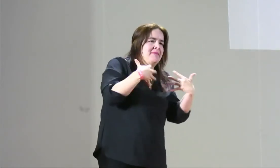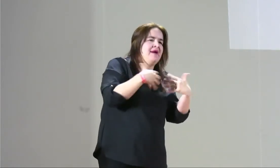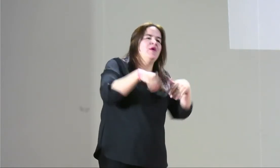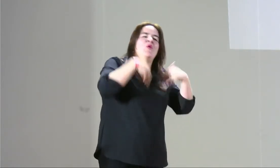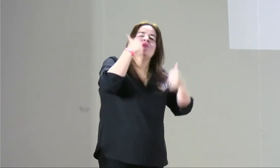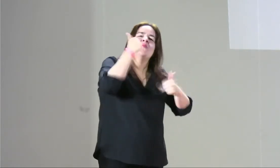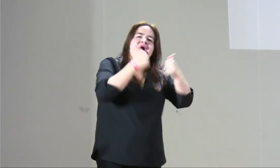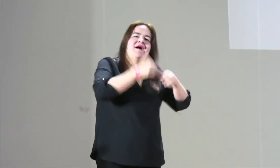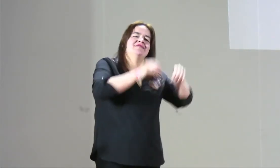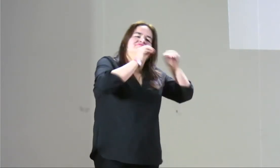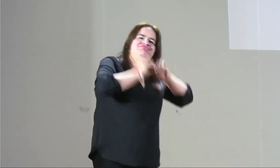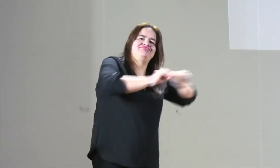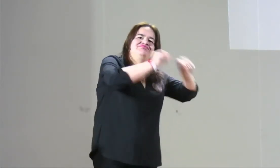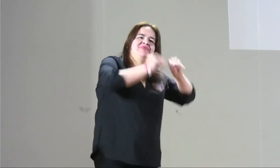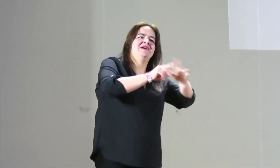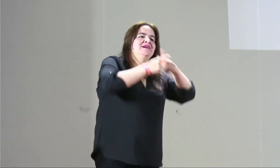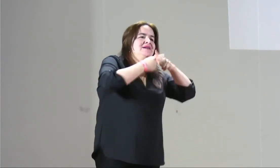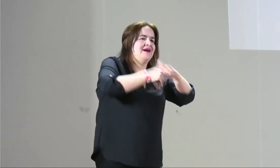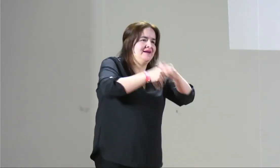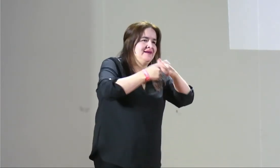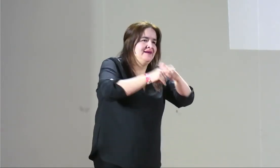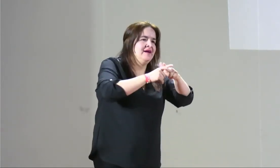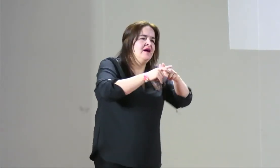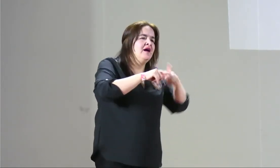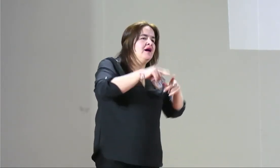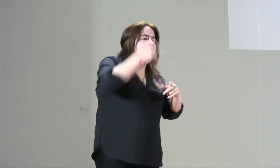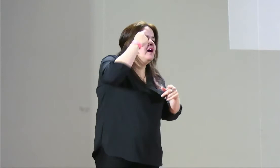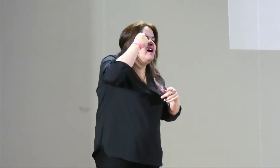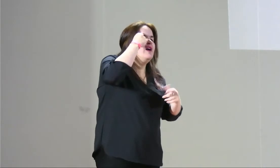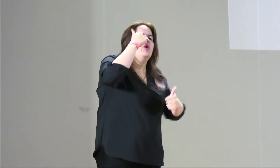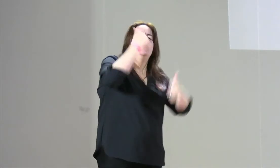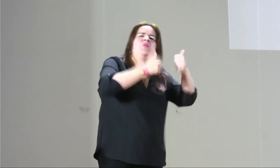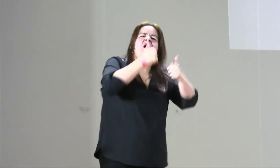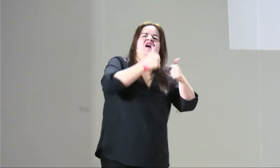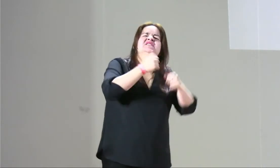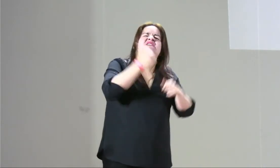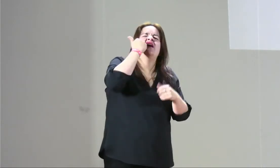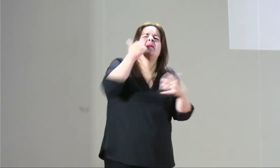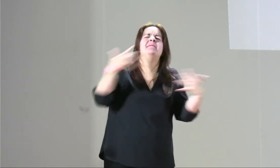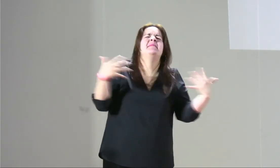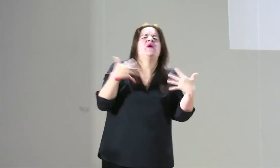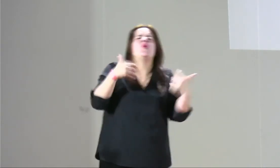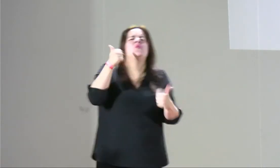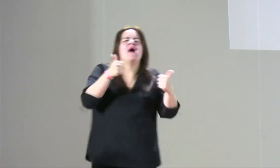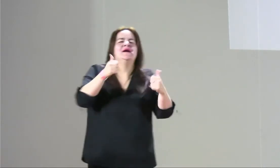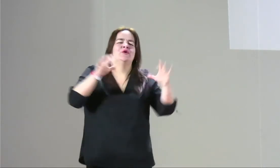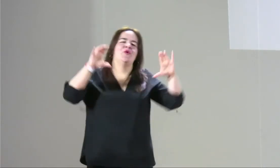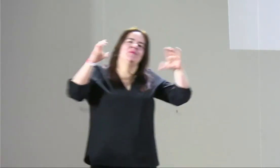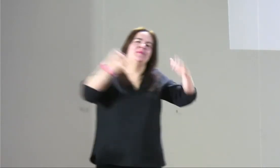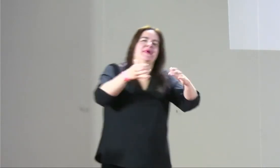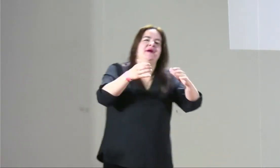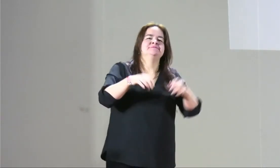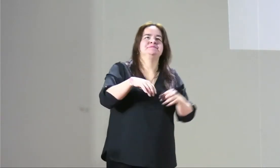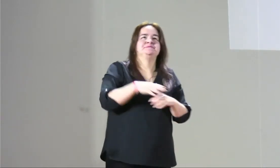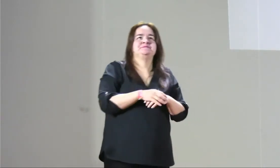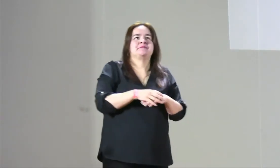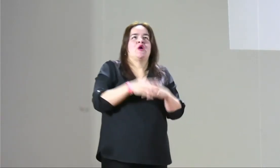¿Que ya se han empoderado? No, aún se tienen esos miedos y esos temores. Estamos haciendo todo el acompañamiento, formación, brindando